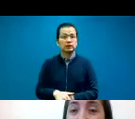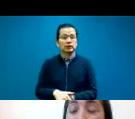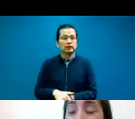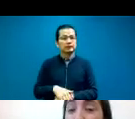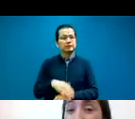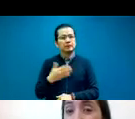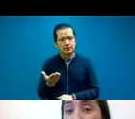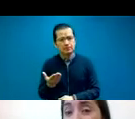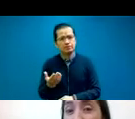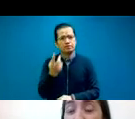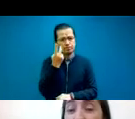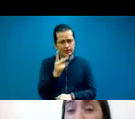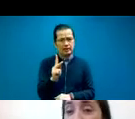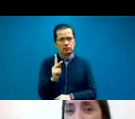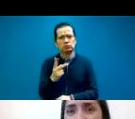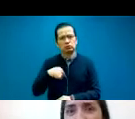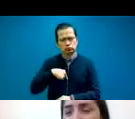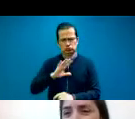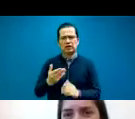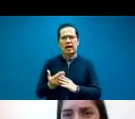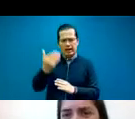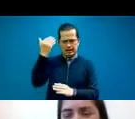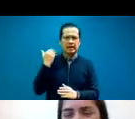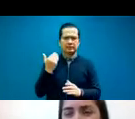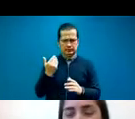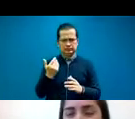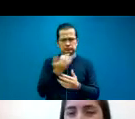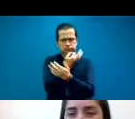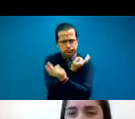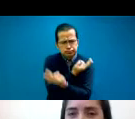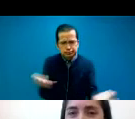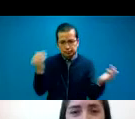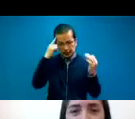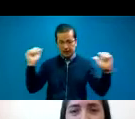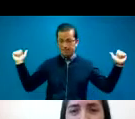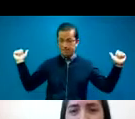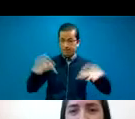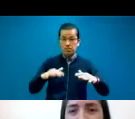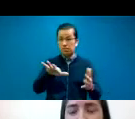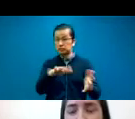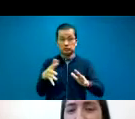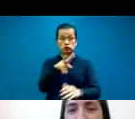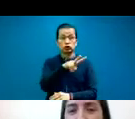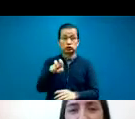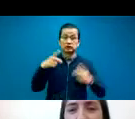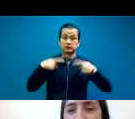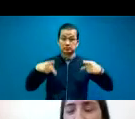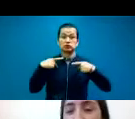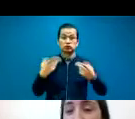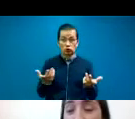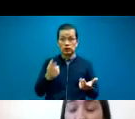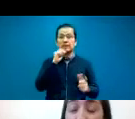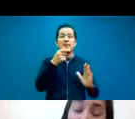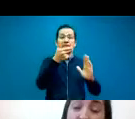pero bueno, hemos realizado jornadas en las que han participado casi 200 personas, y talleres,